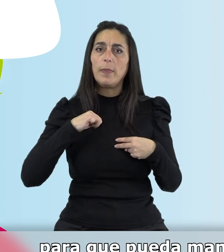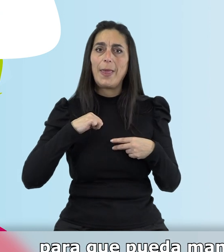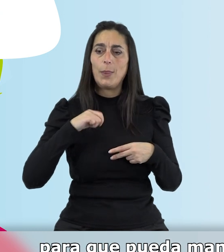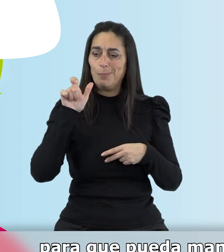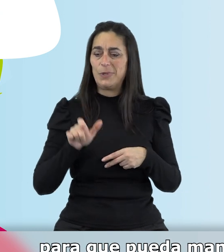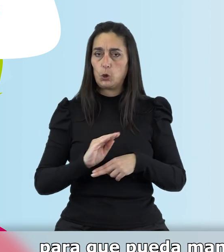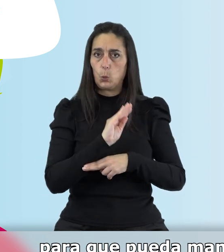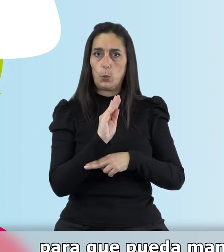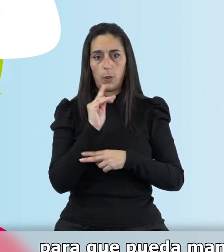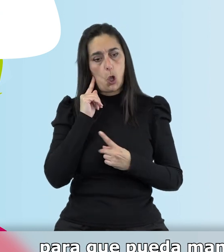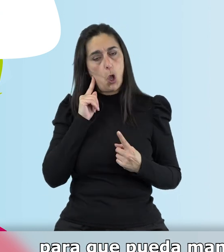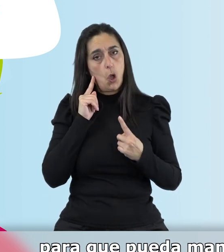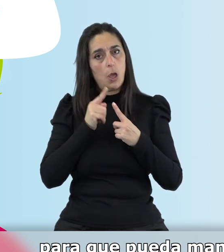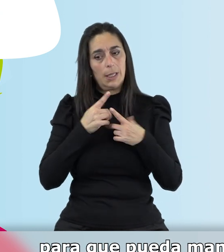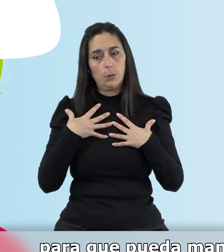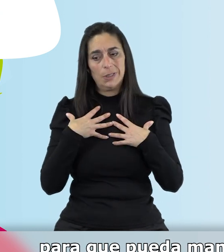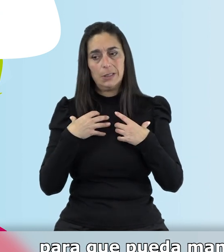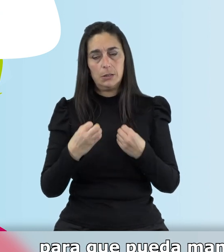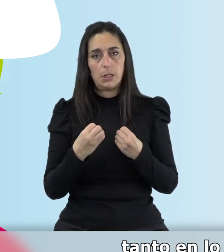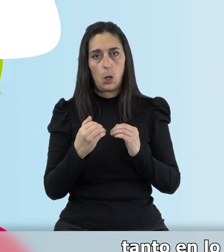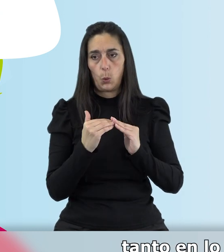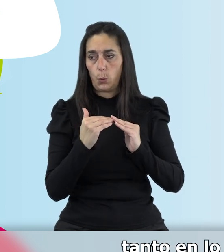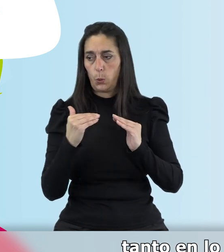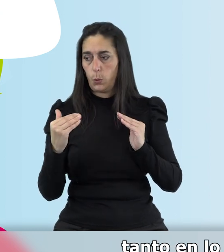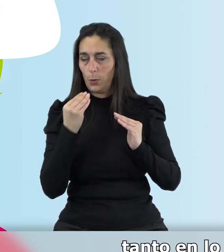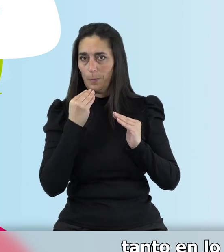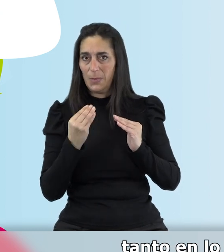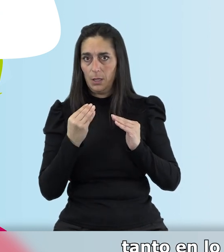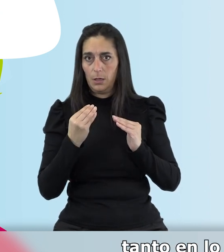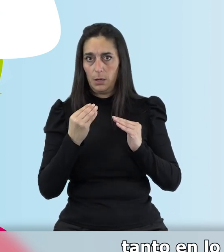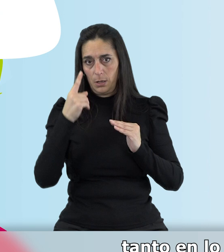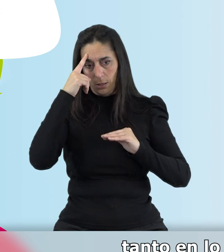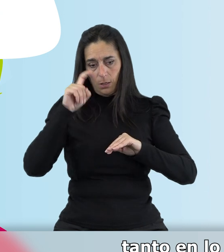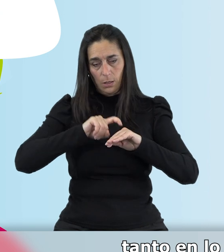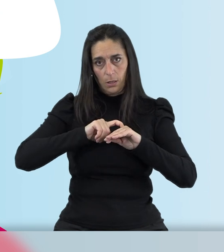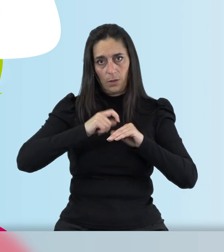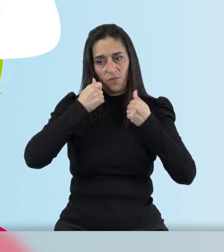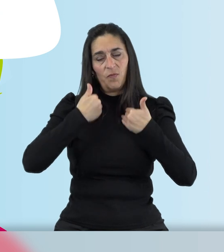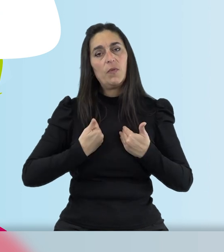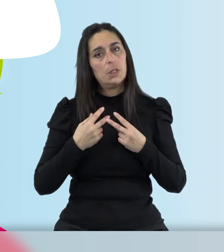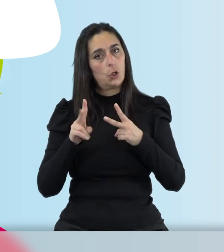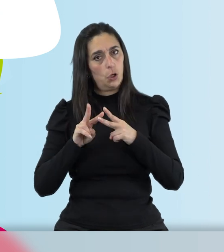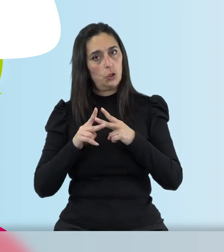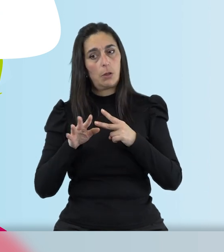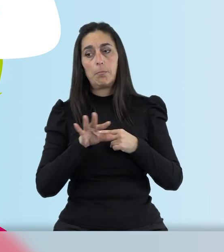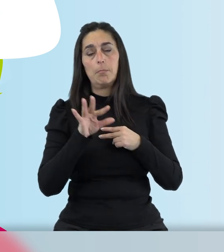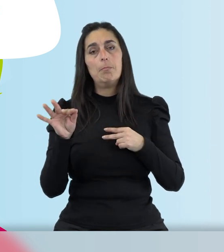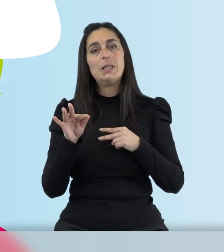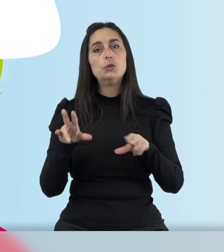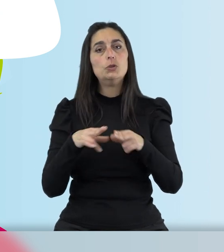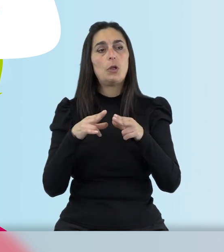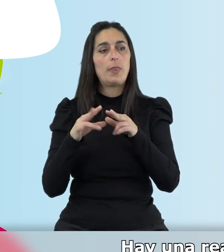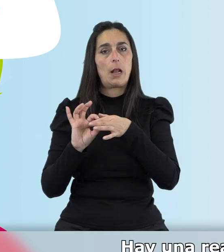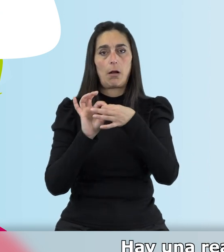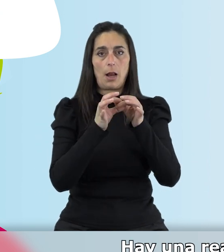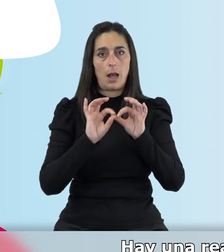para que pueda mantener su salud en buenas condiciones, tanto en lo físico como en lo psicológico y también en sus relaciones sociales.